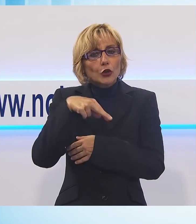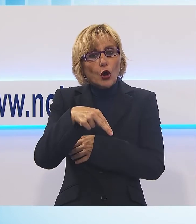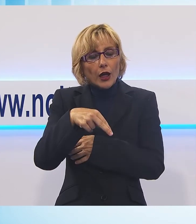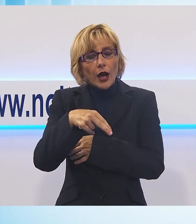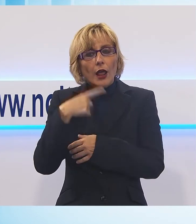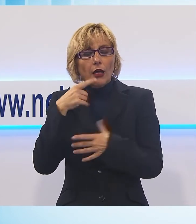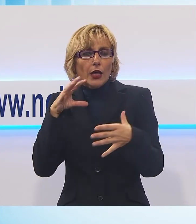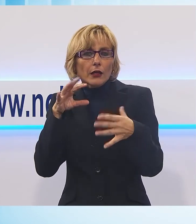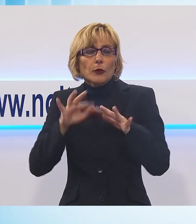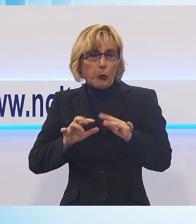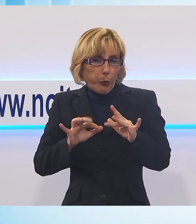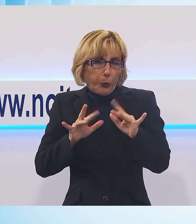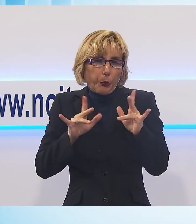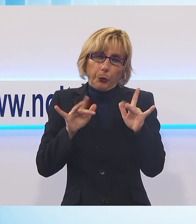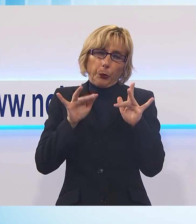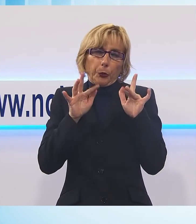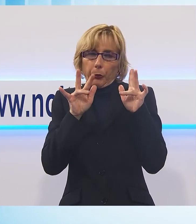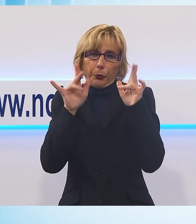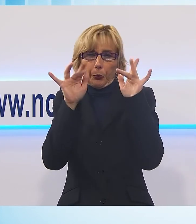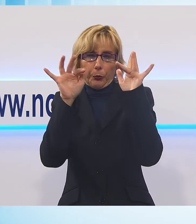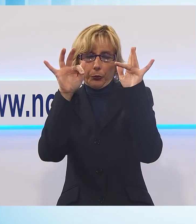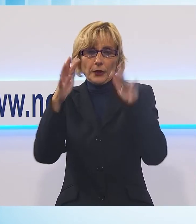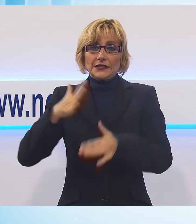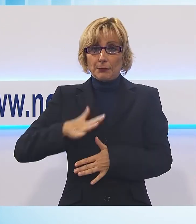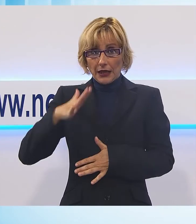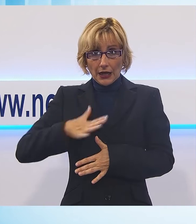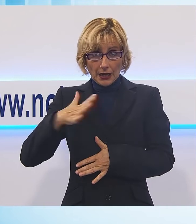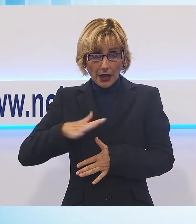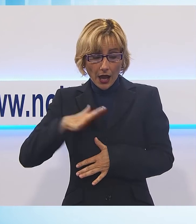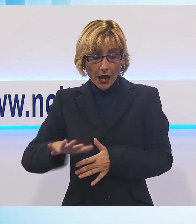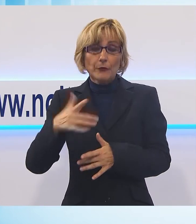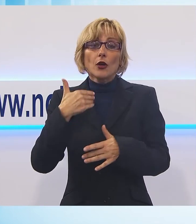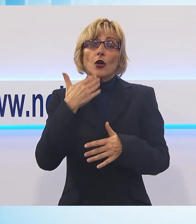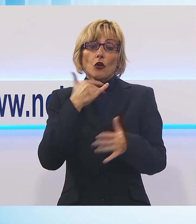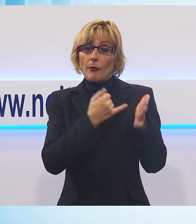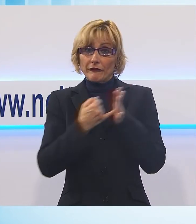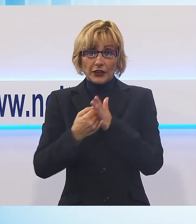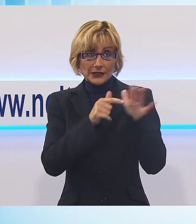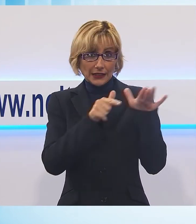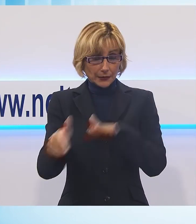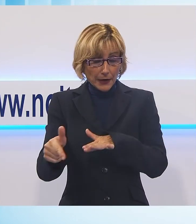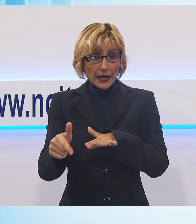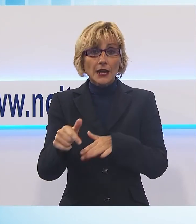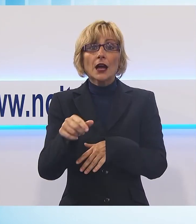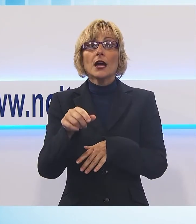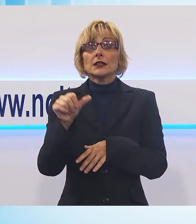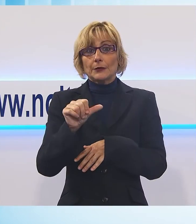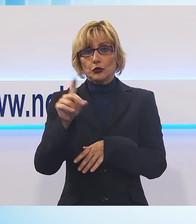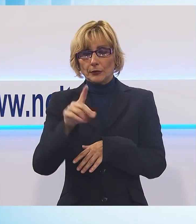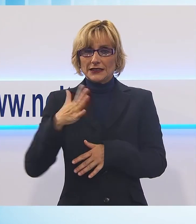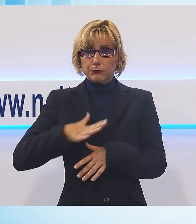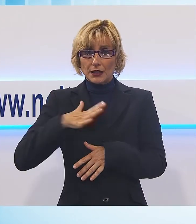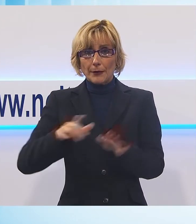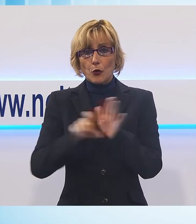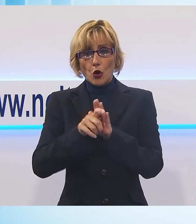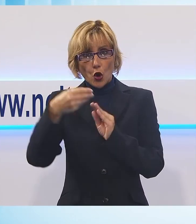vegetazione che ne aveva già infestato la base spero, conclude Colucci, che anche se siamo nel sacro weekend siano mandati velocemente un paio di giardinieri del